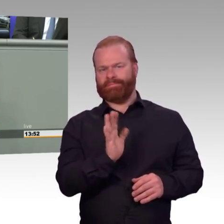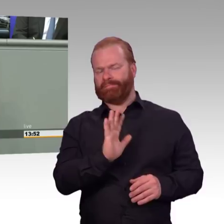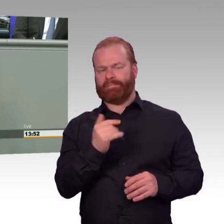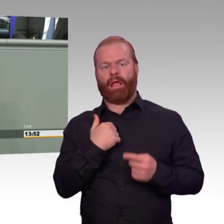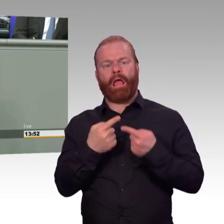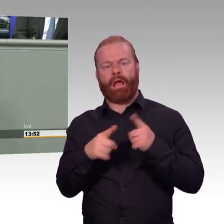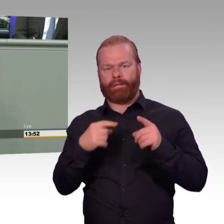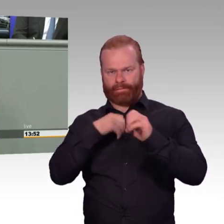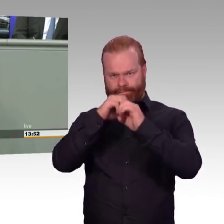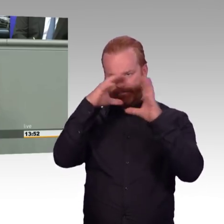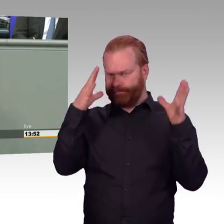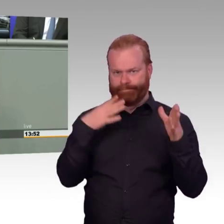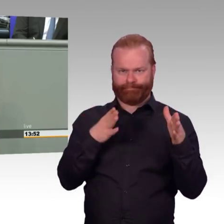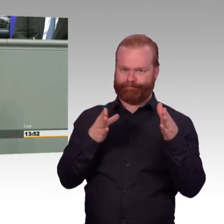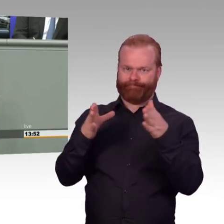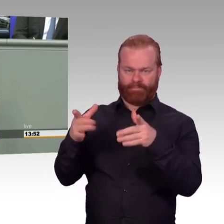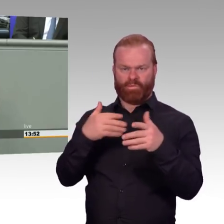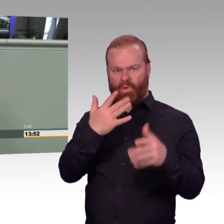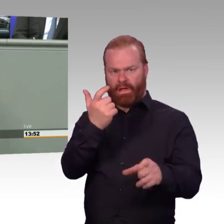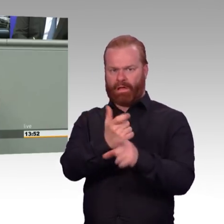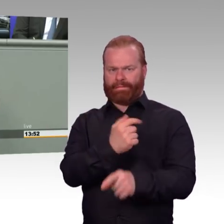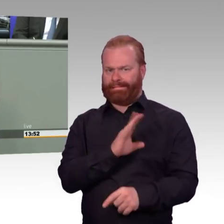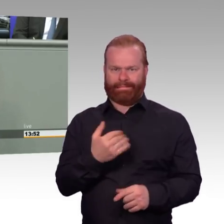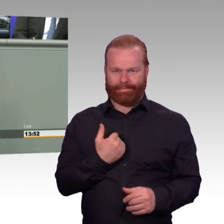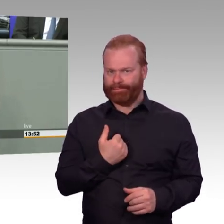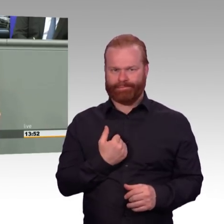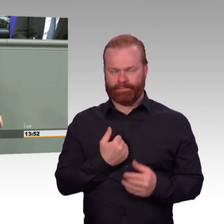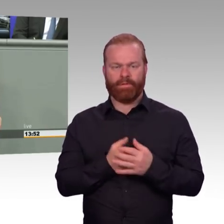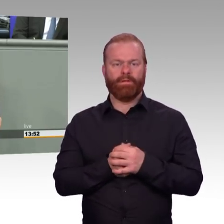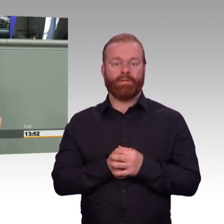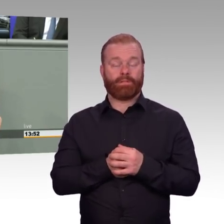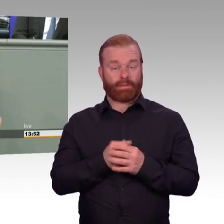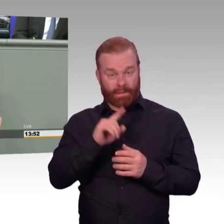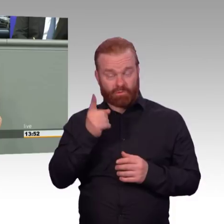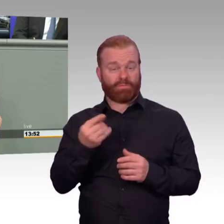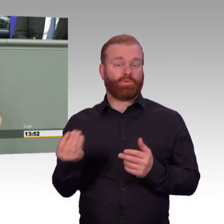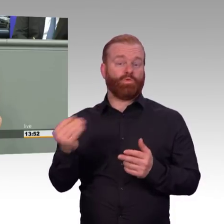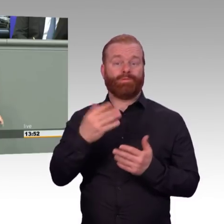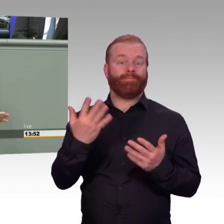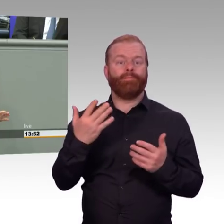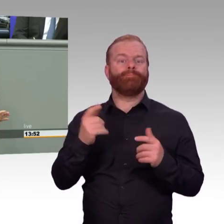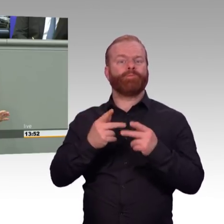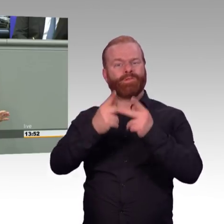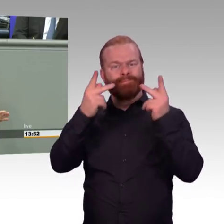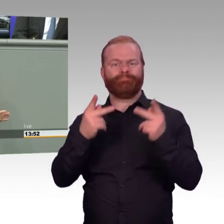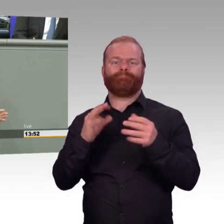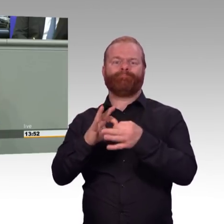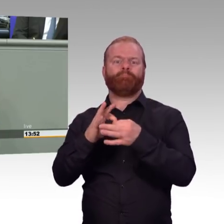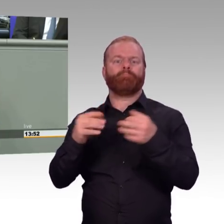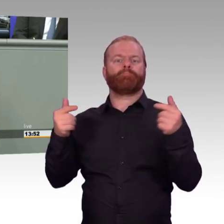gehen kann. Das muss zur Strukturpolitik, aber vor allem auch zu den entsprechenden Strombedarfen in den Regionen passen. Und durch